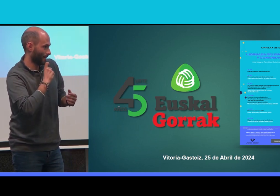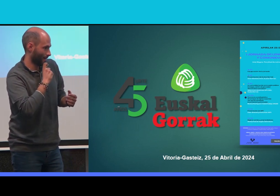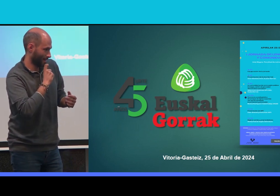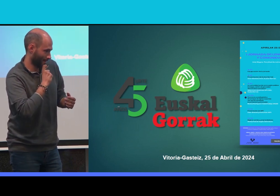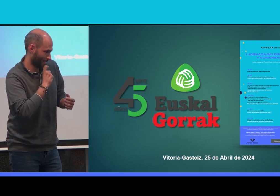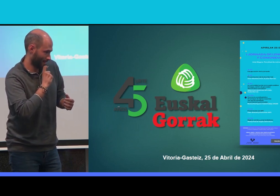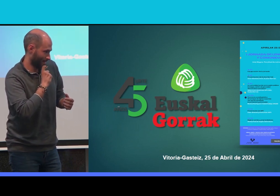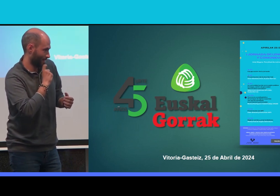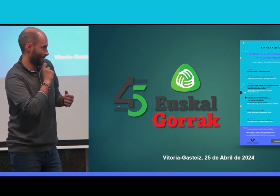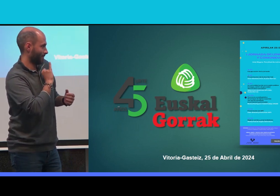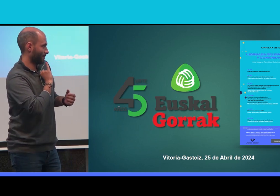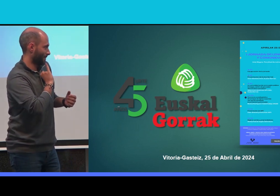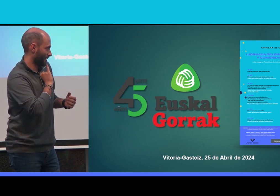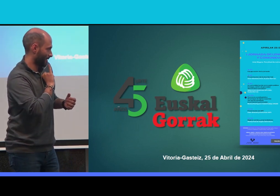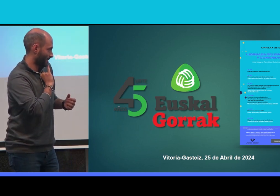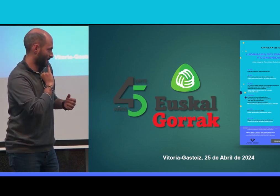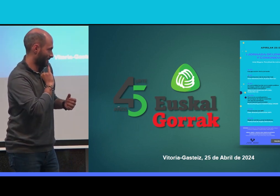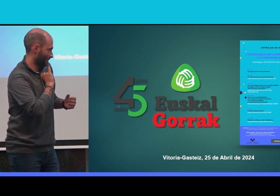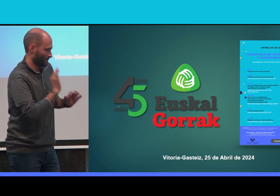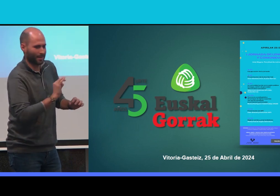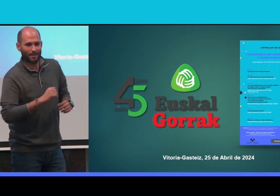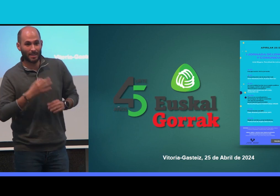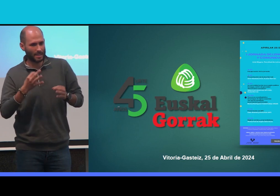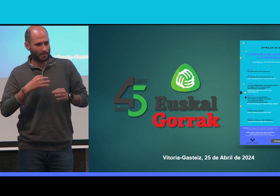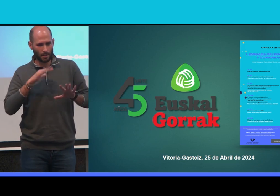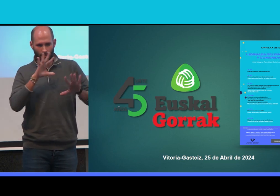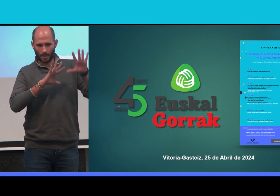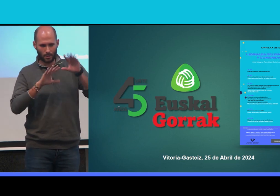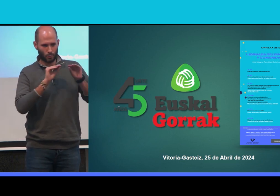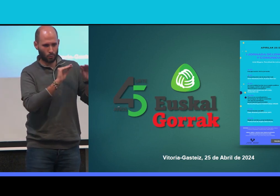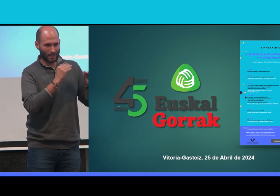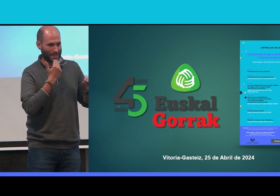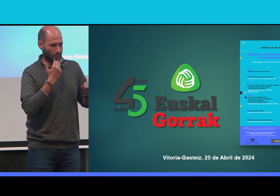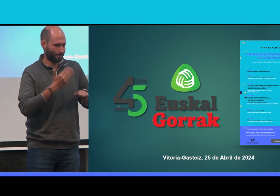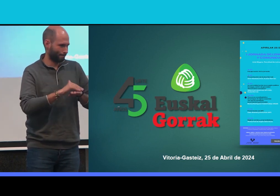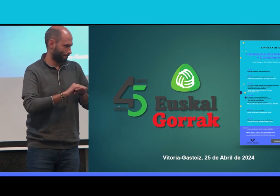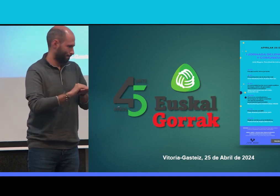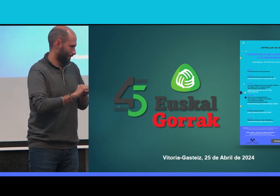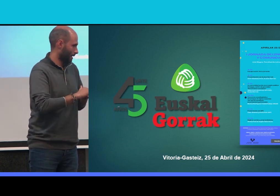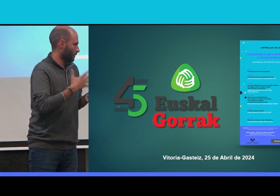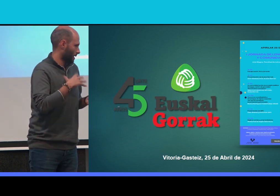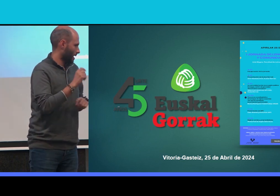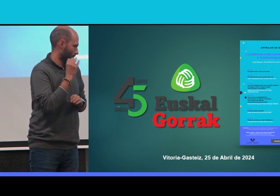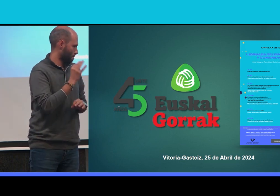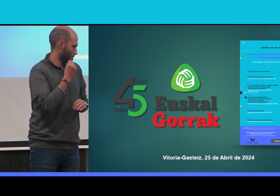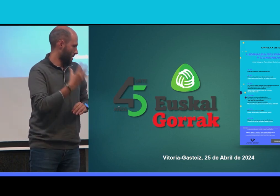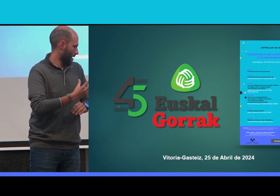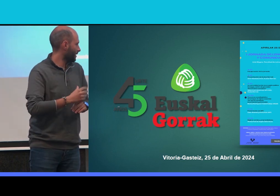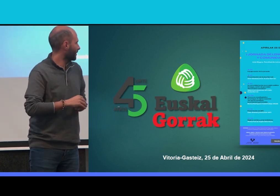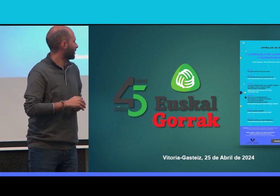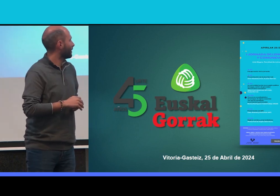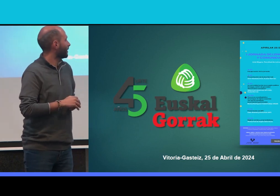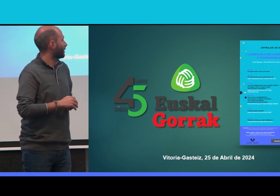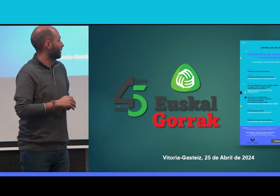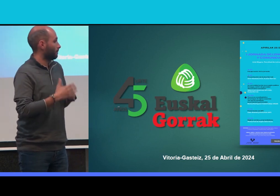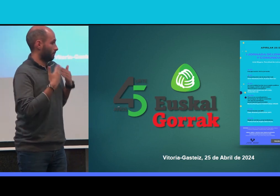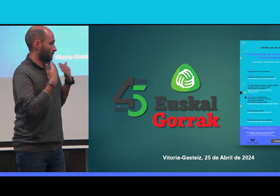agradecer a Ana y a Marta, que, bueno, perdón porque ya me he quedado